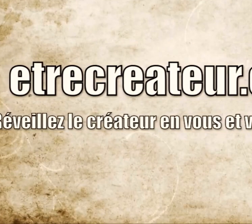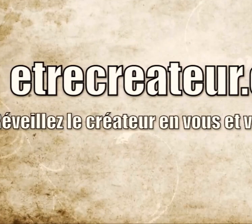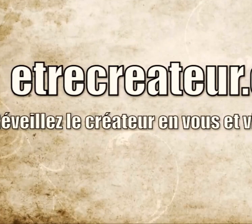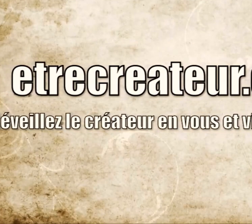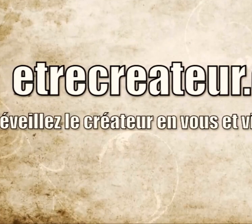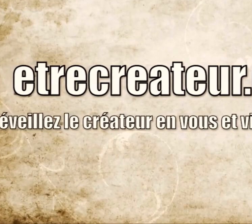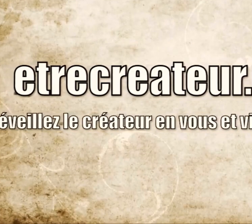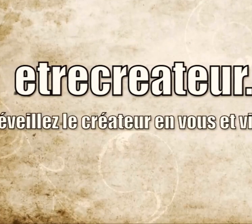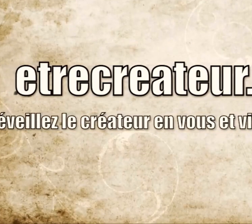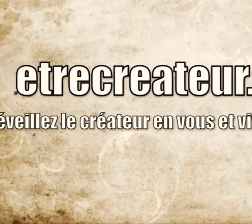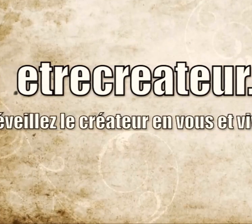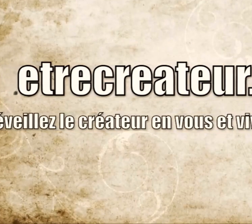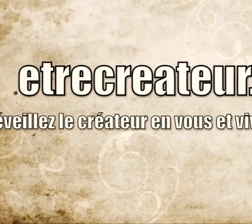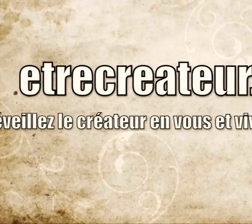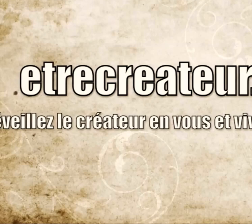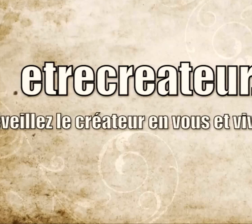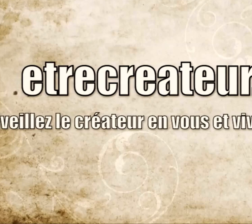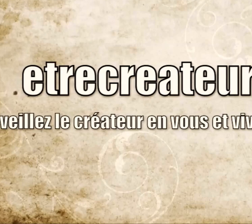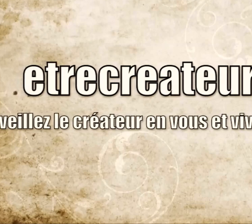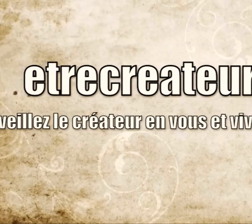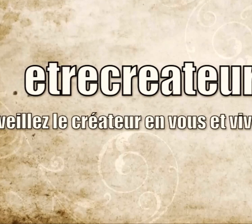501